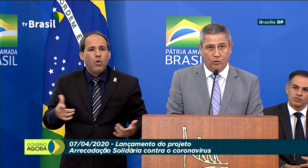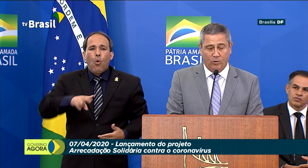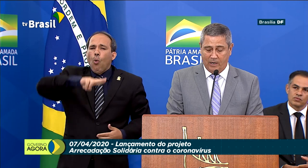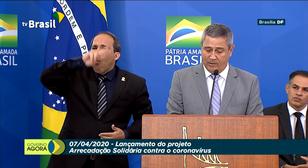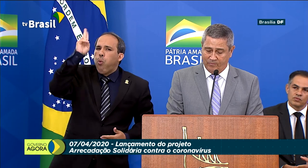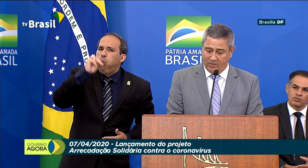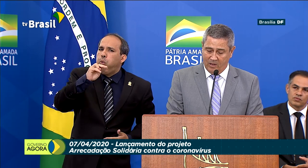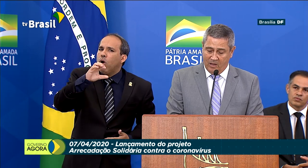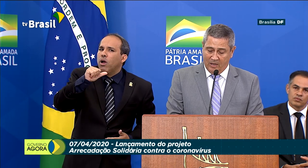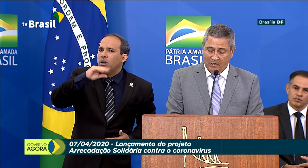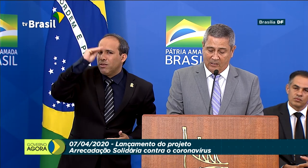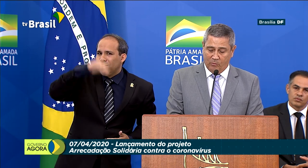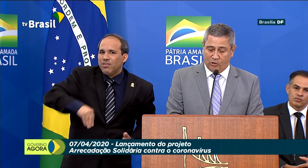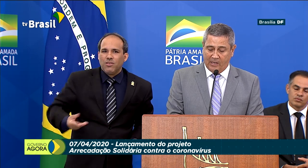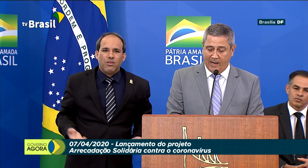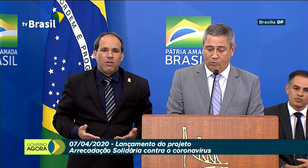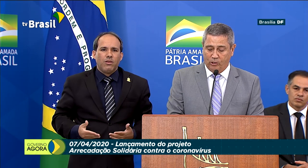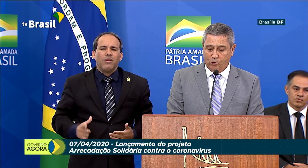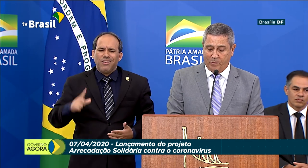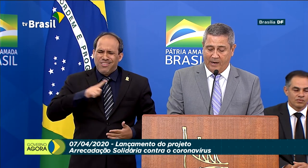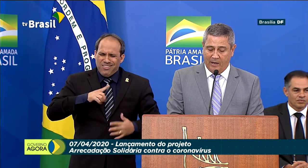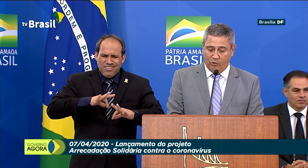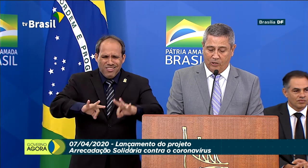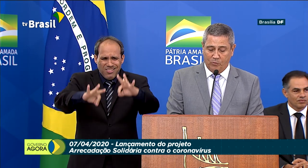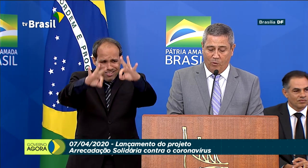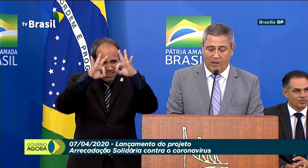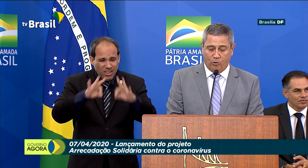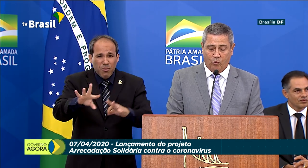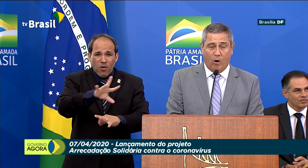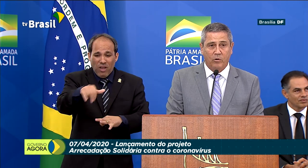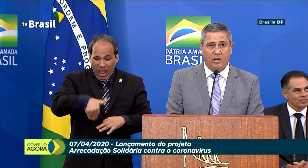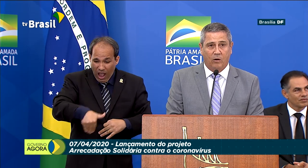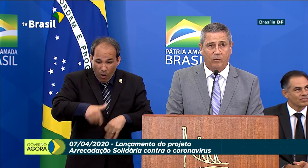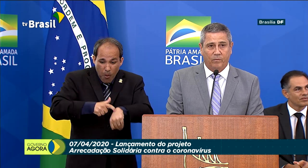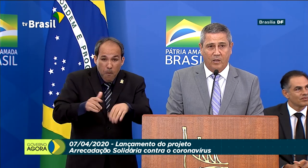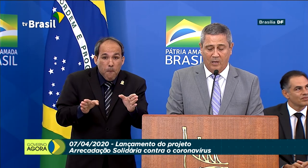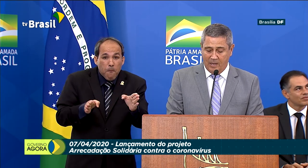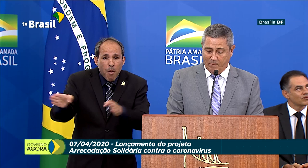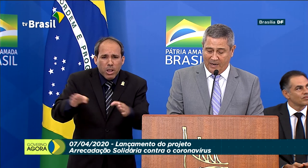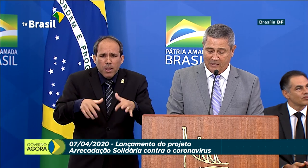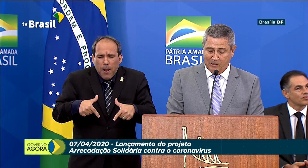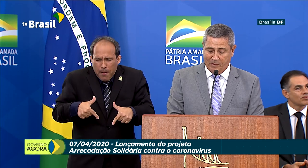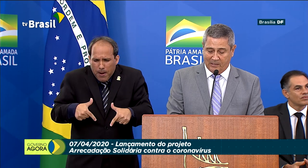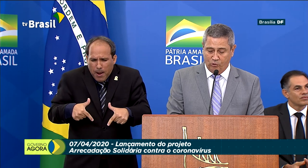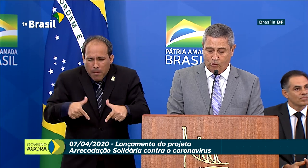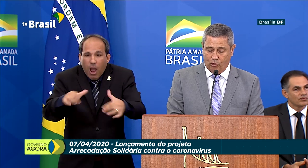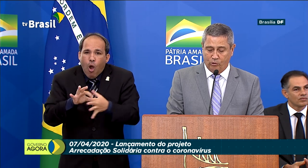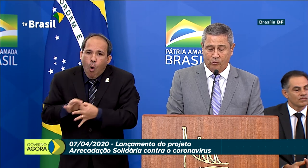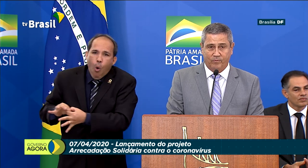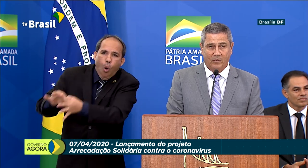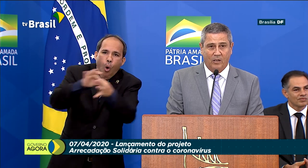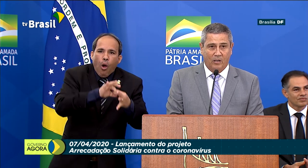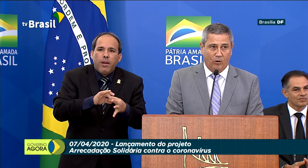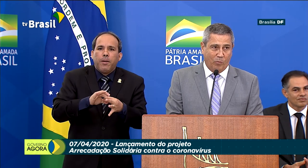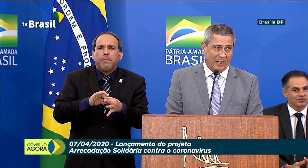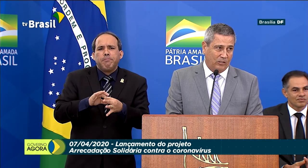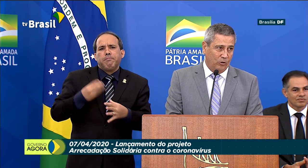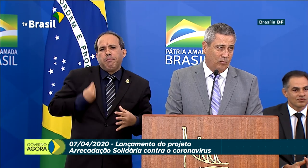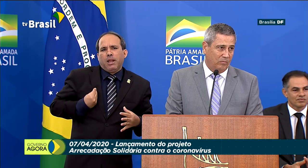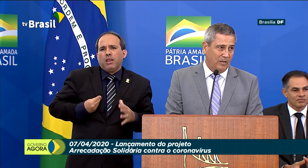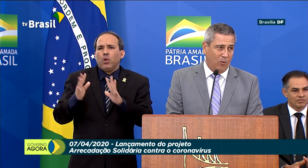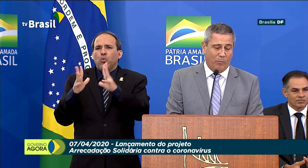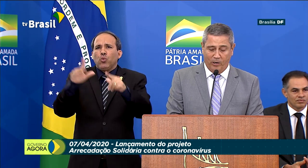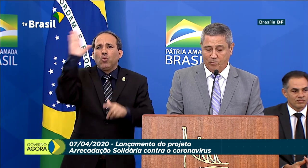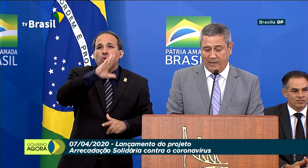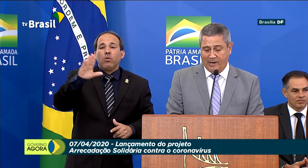desiste nunca. Estamos certos que superaremos este momento com a união e a participação de todos. O